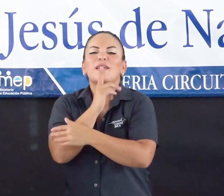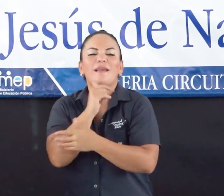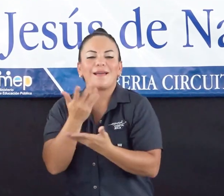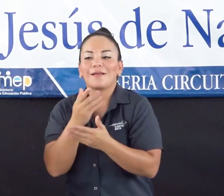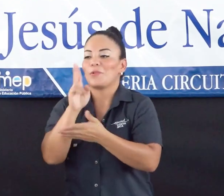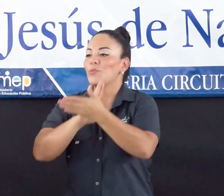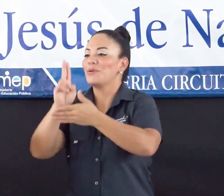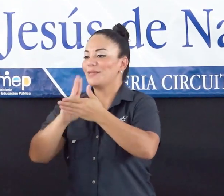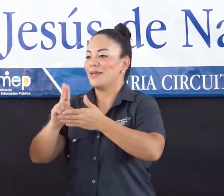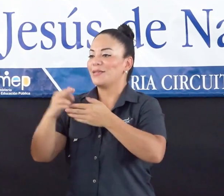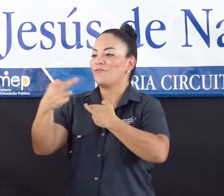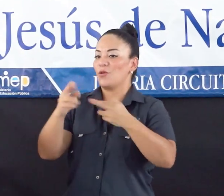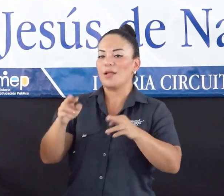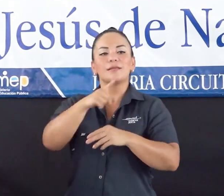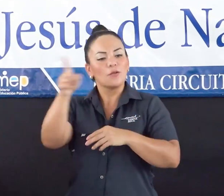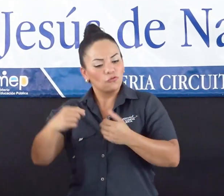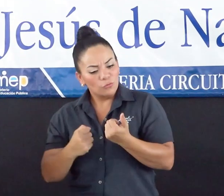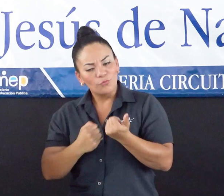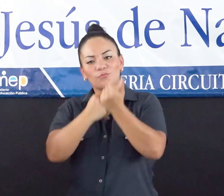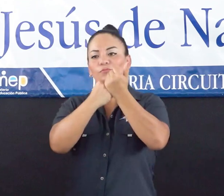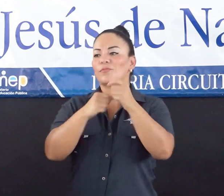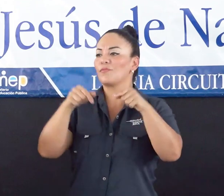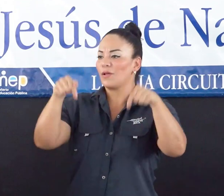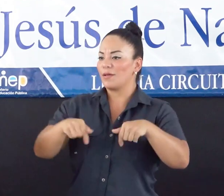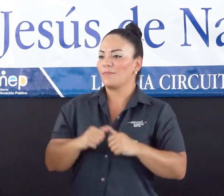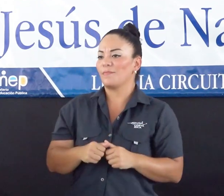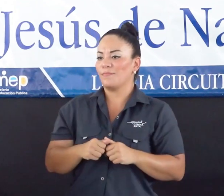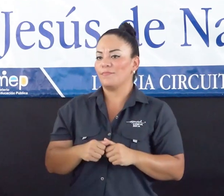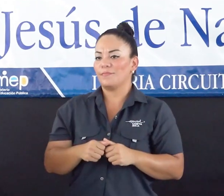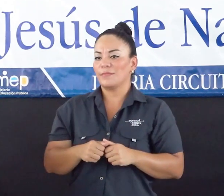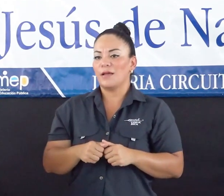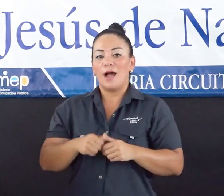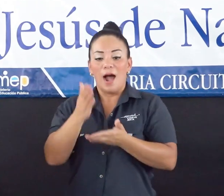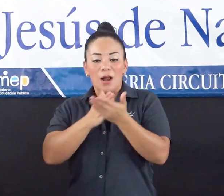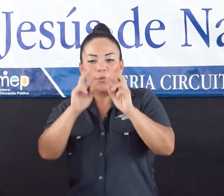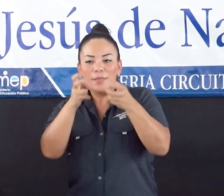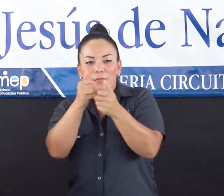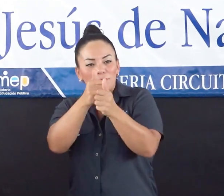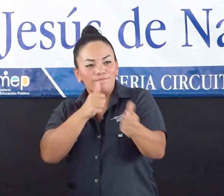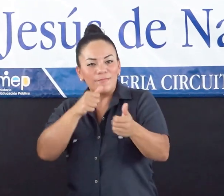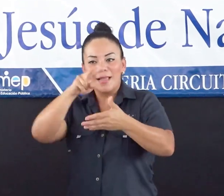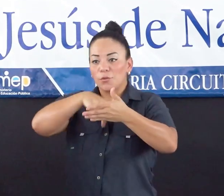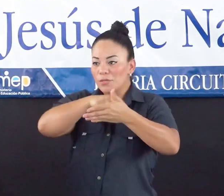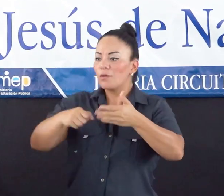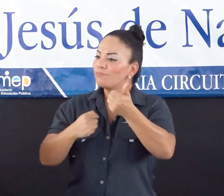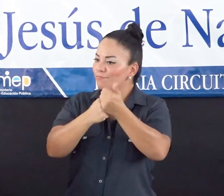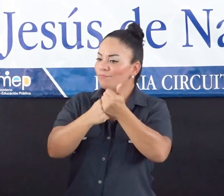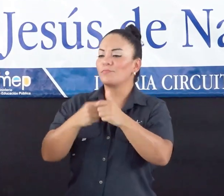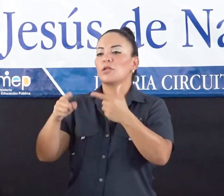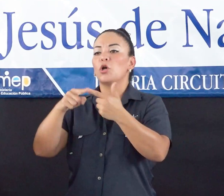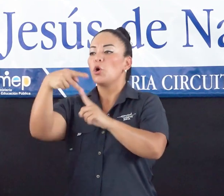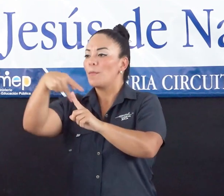regionales que levantaron su mano para apoyar en el rezago de la lectoescritura, las cooperativas que donaron